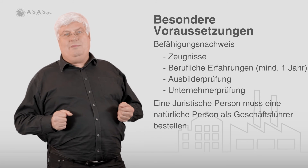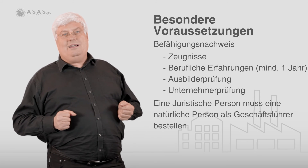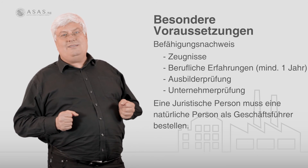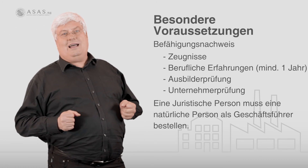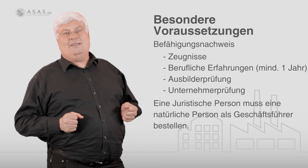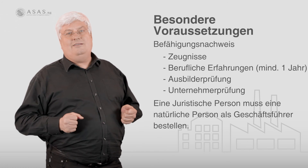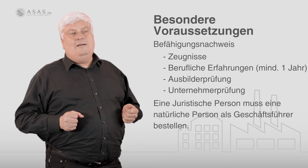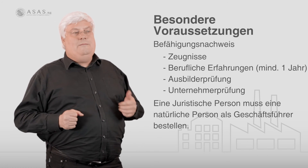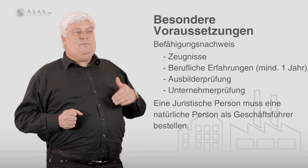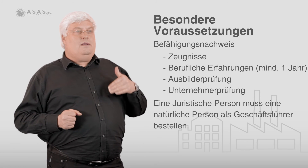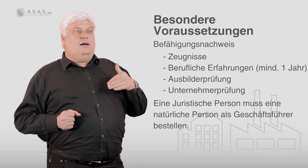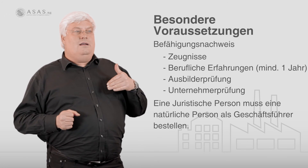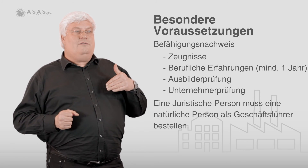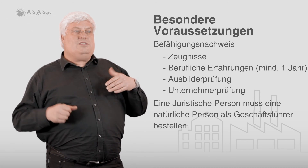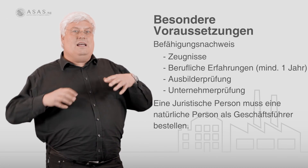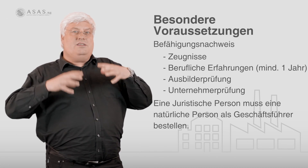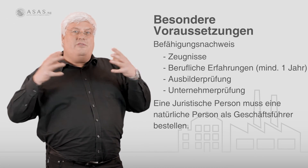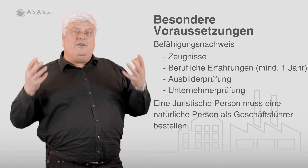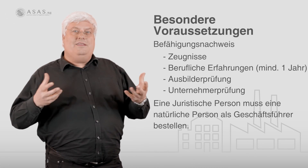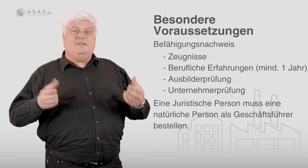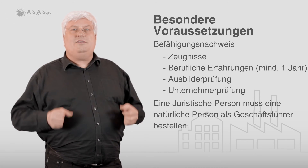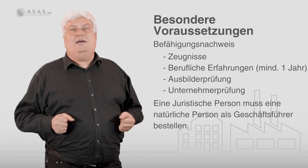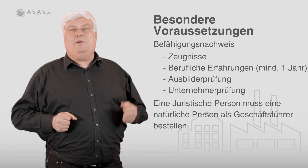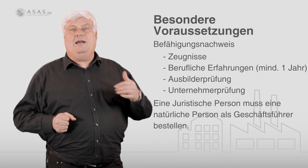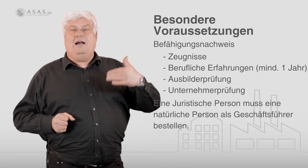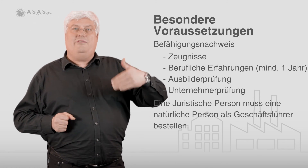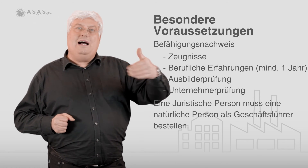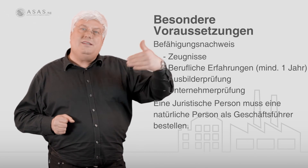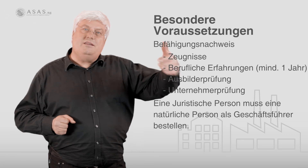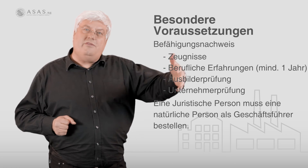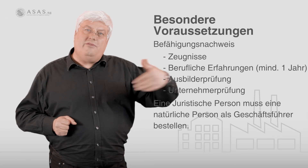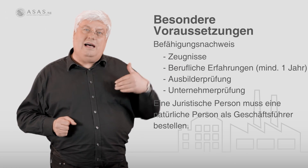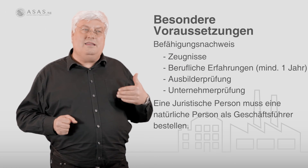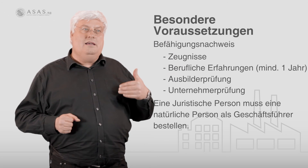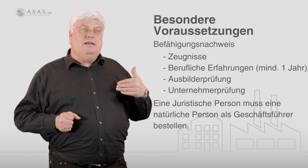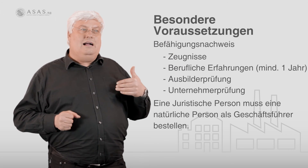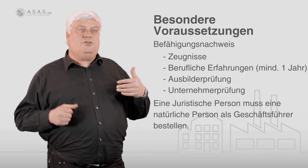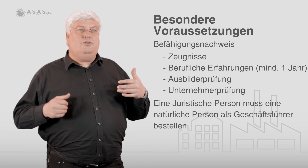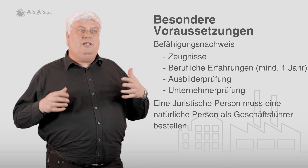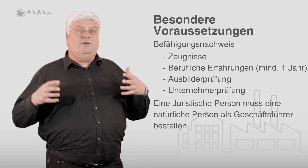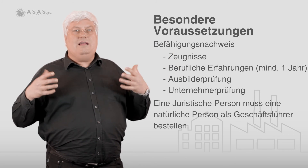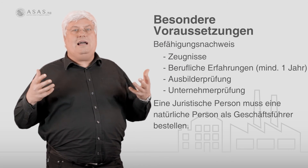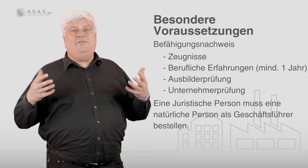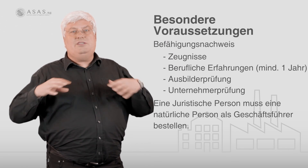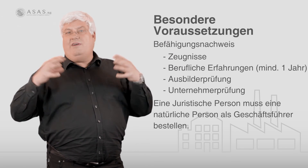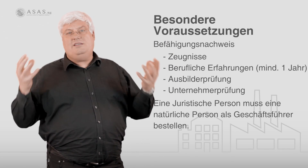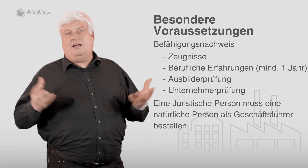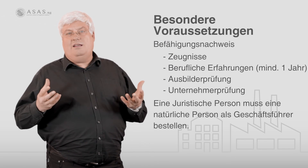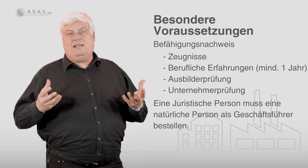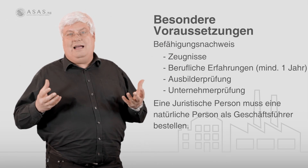Magistrat. Das ganze Verfahren nennt sich dann Paragraf 18 Verfahren. Also hier wird nachgewiesen, was ich alles kann